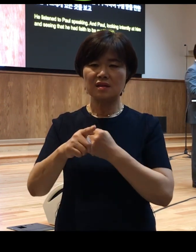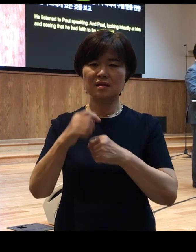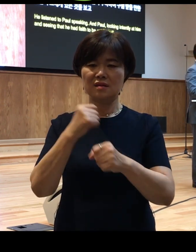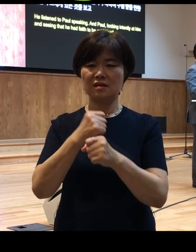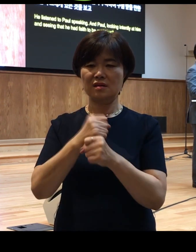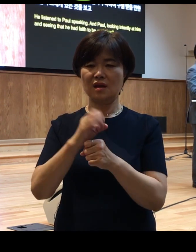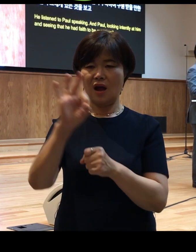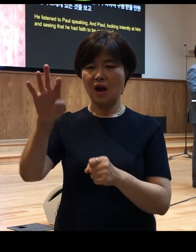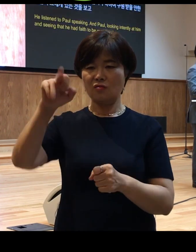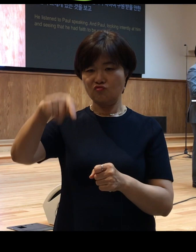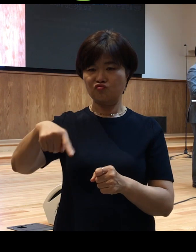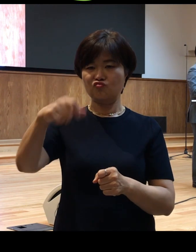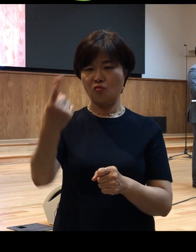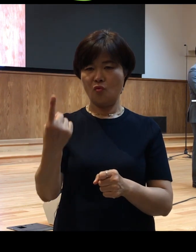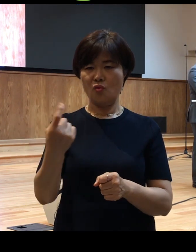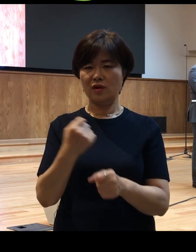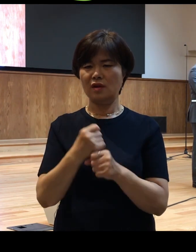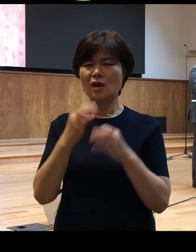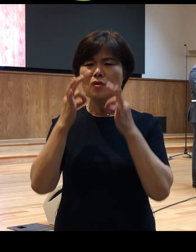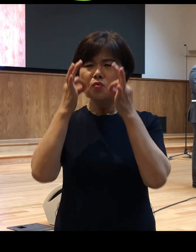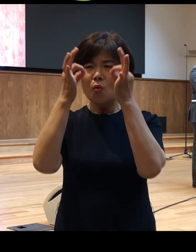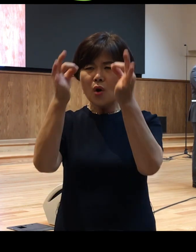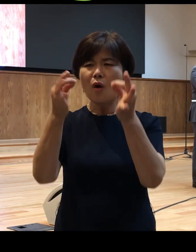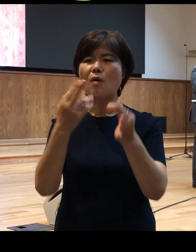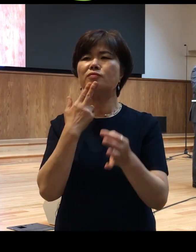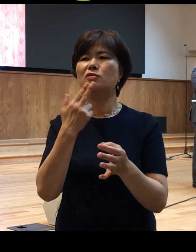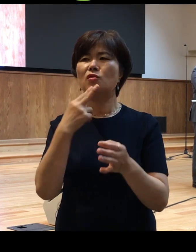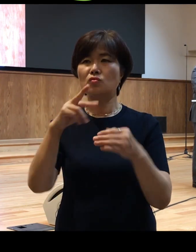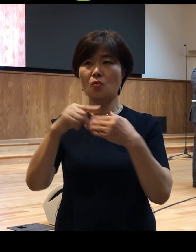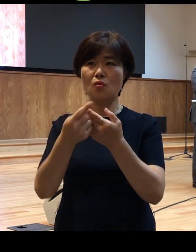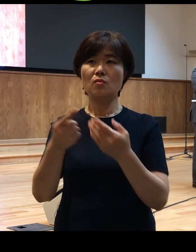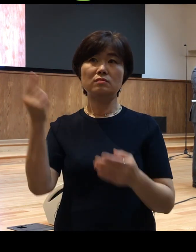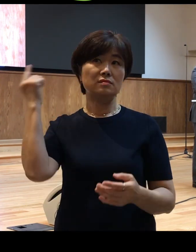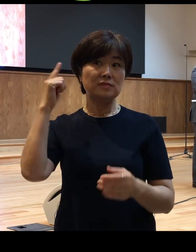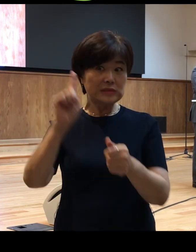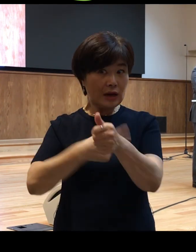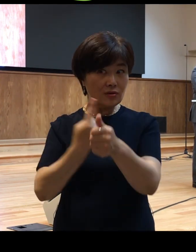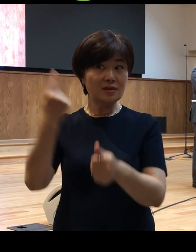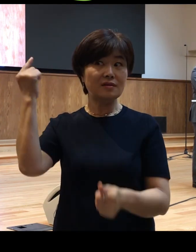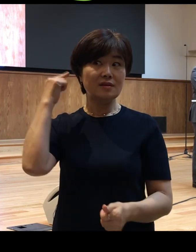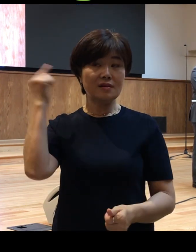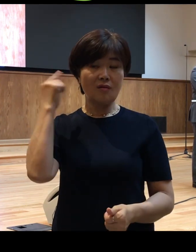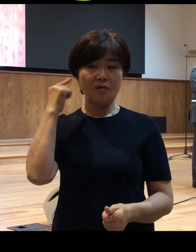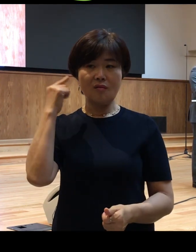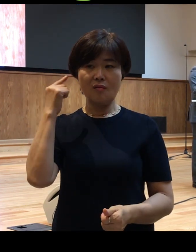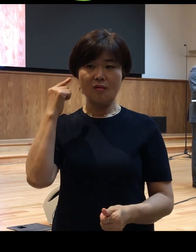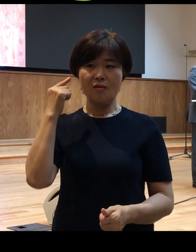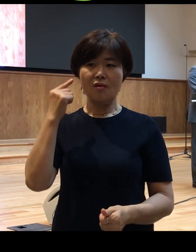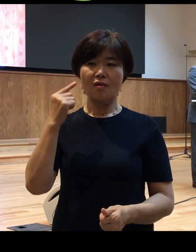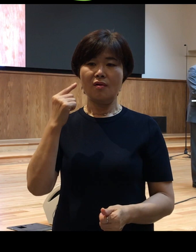노력하지 않아도 그냥 들리는 것을 이야기할 때 가르치는 단어입니다